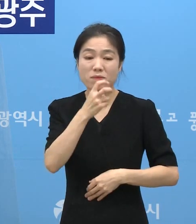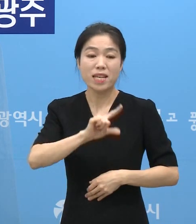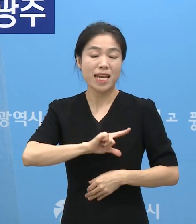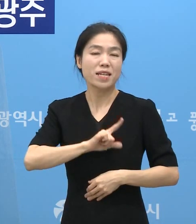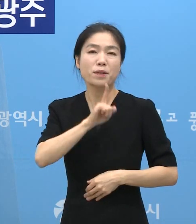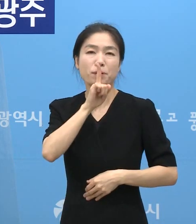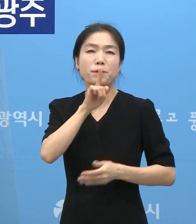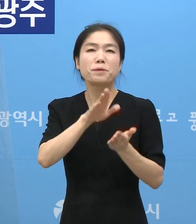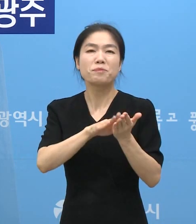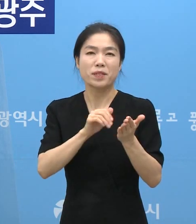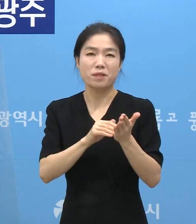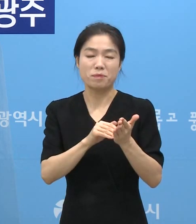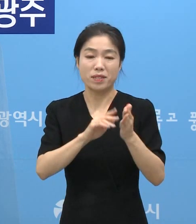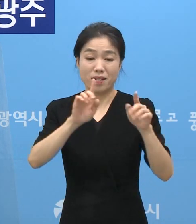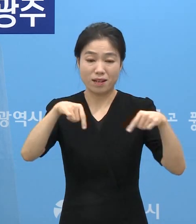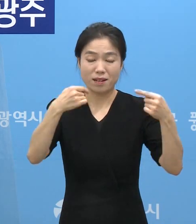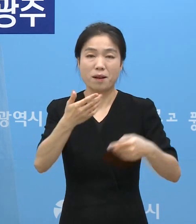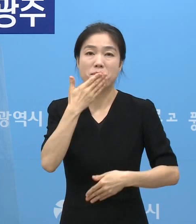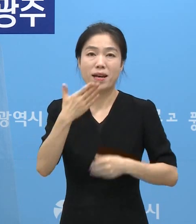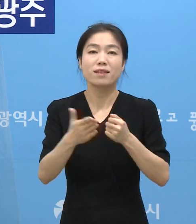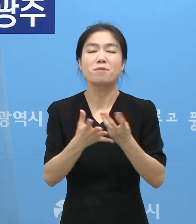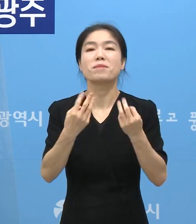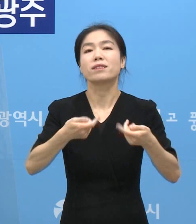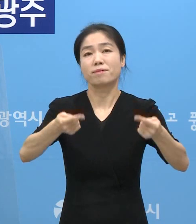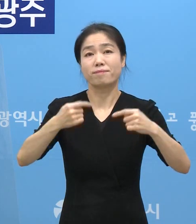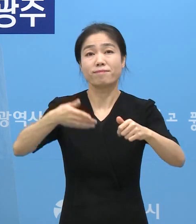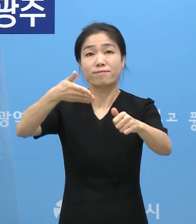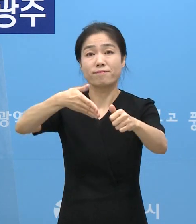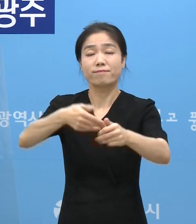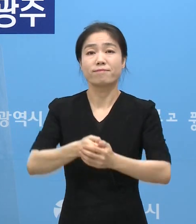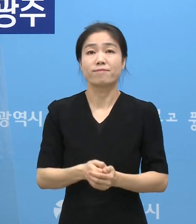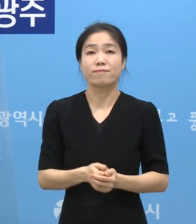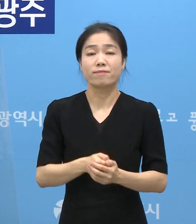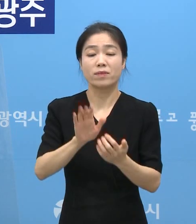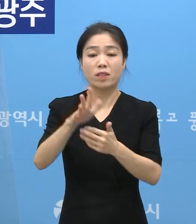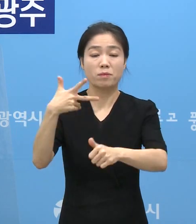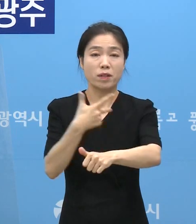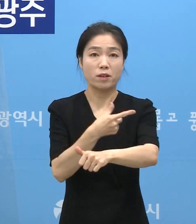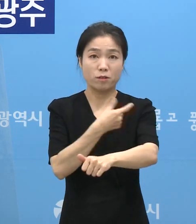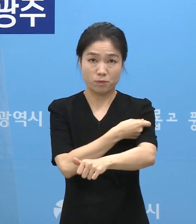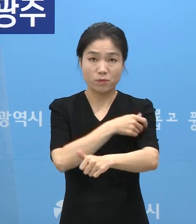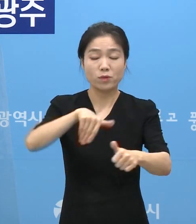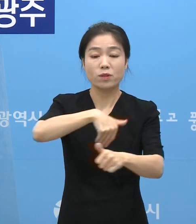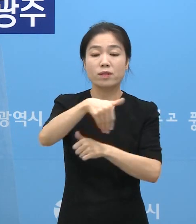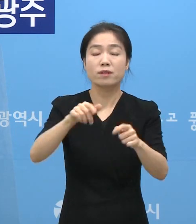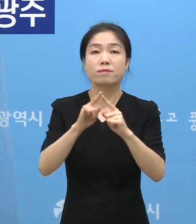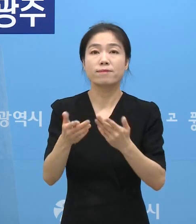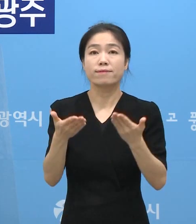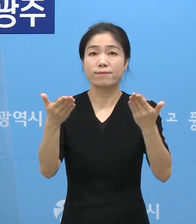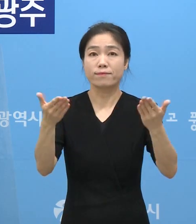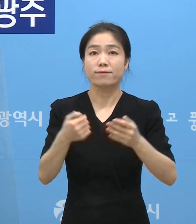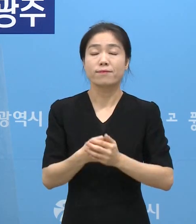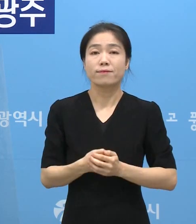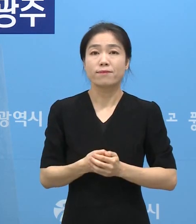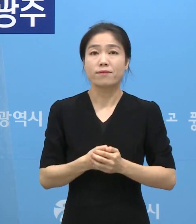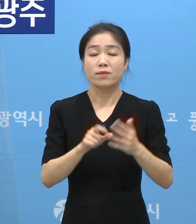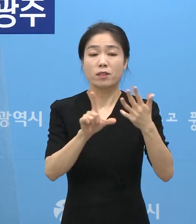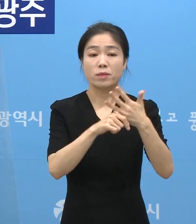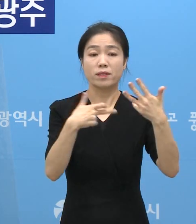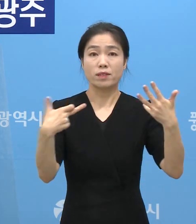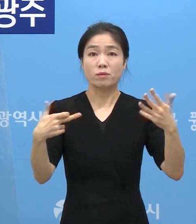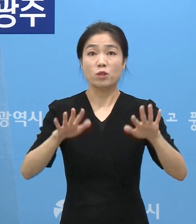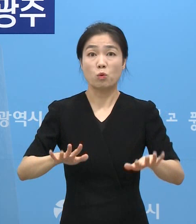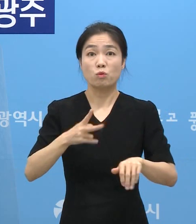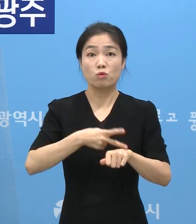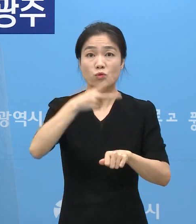가능하오니 많은 참여 바랍니다. 예방접종 현황을 말씀드리겠습니다. 8월 17일 오늘